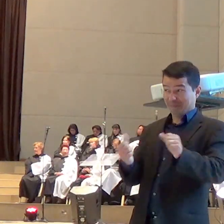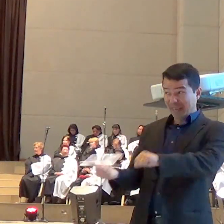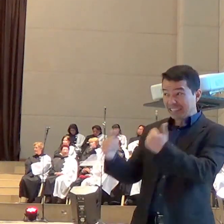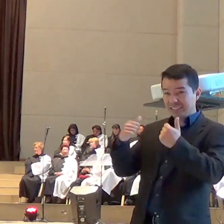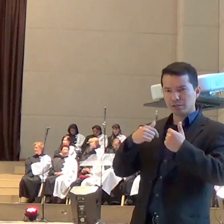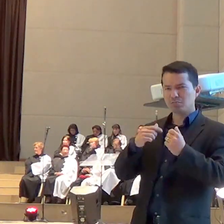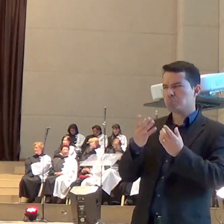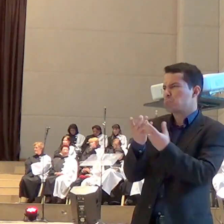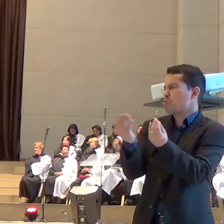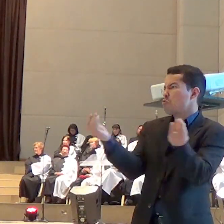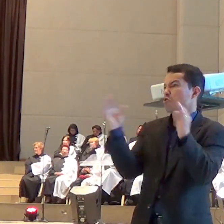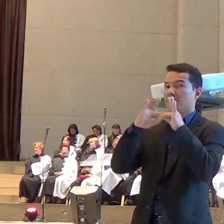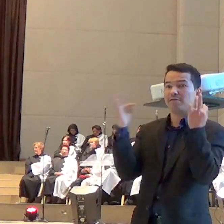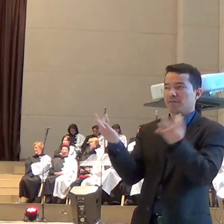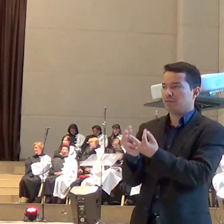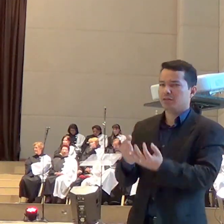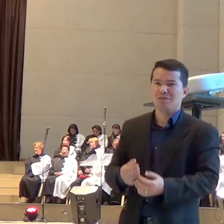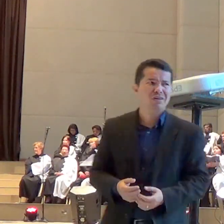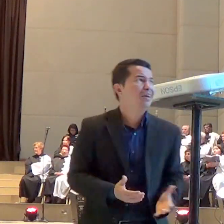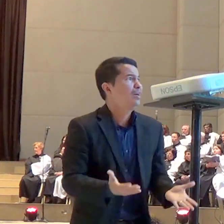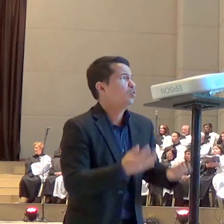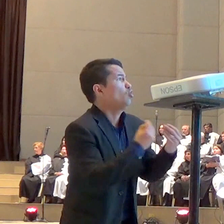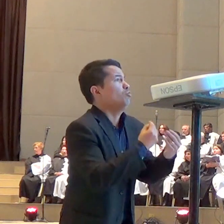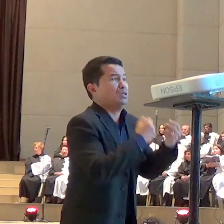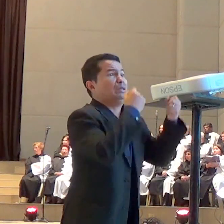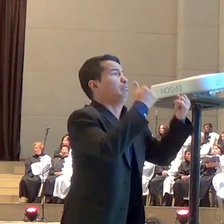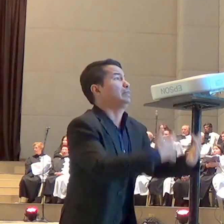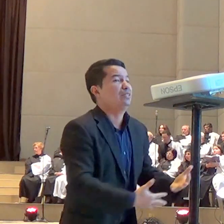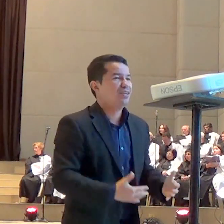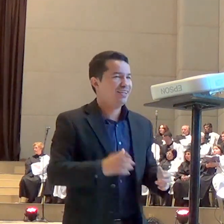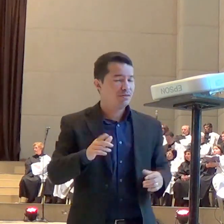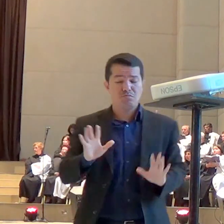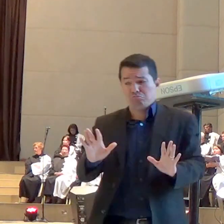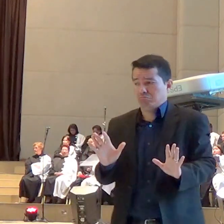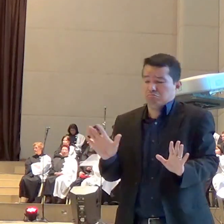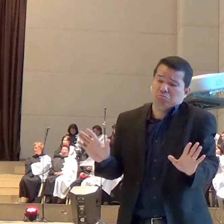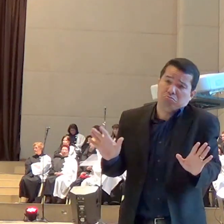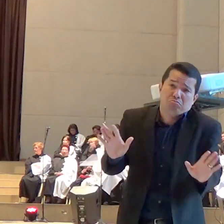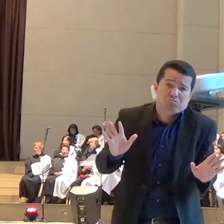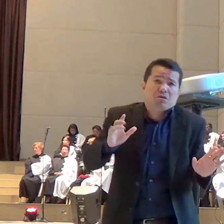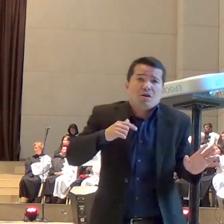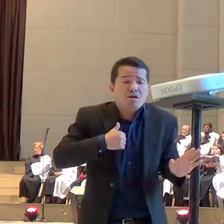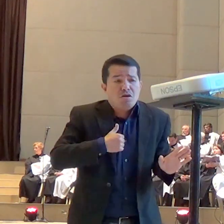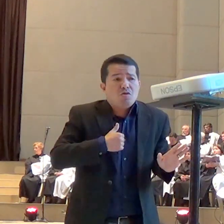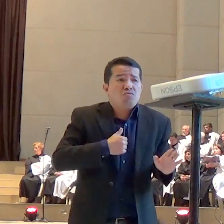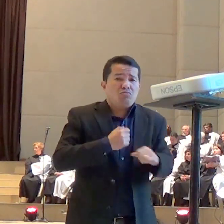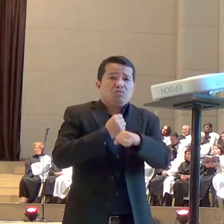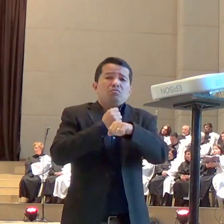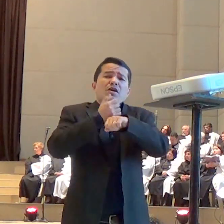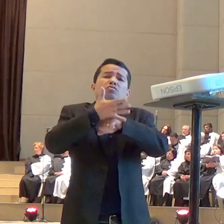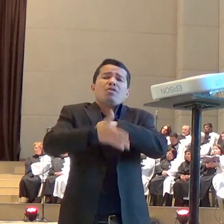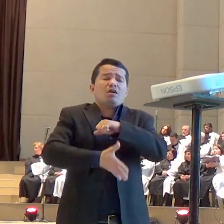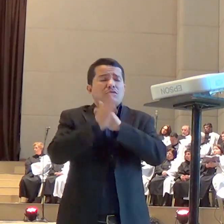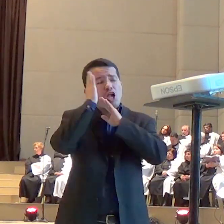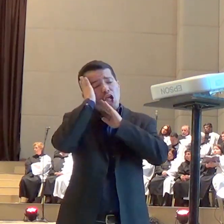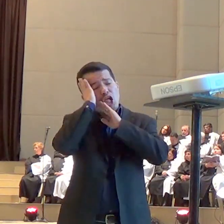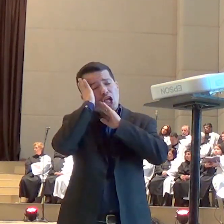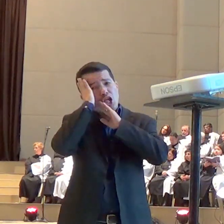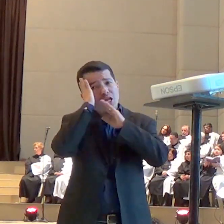pastor fulano de tal. Eu disse sim. E eles então me contaram que tinha um senhor idoso que estava com eles ali,